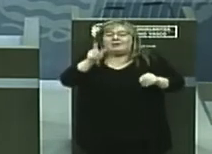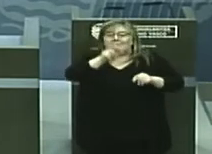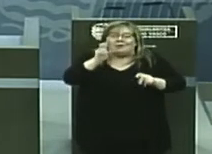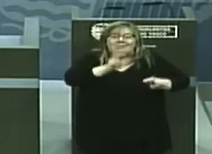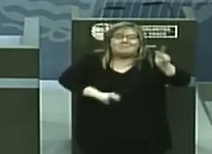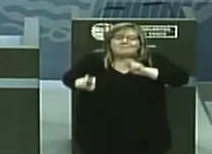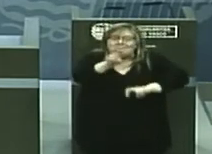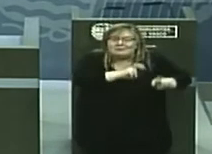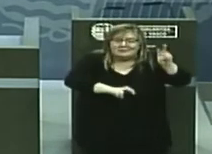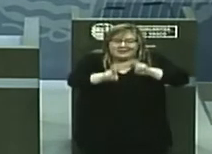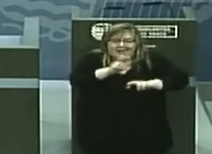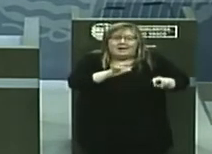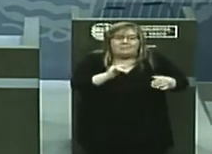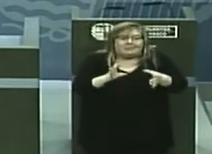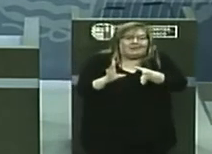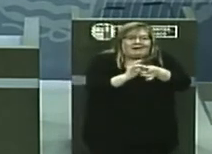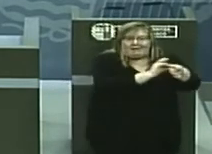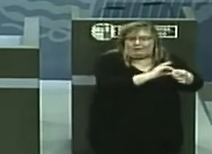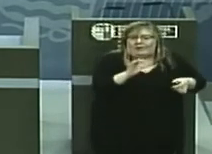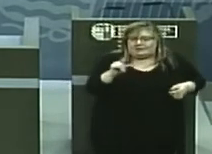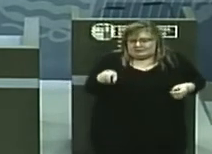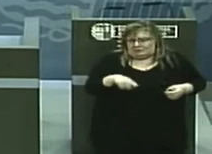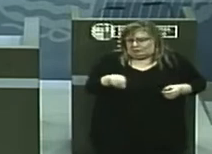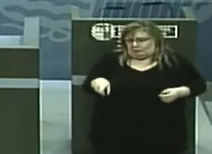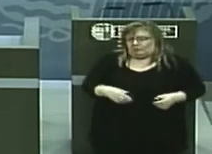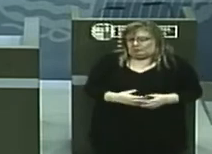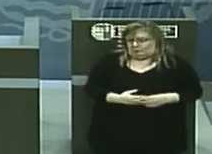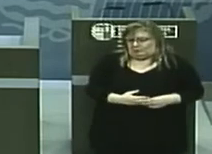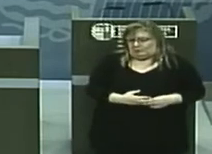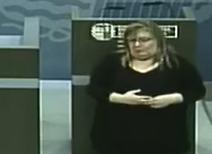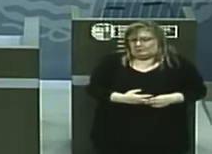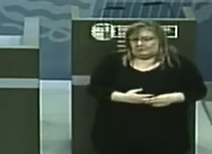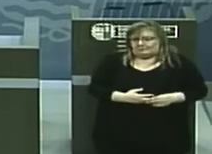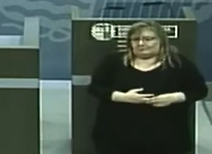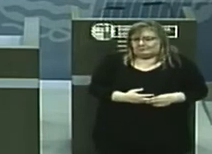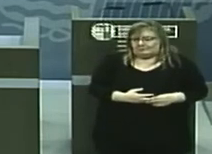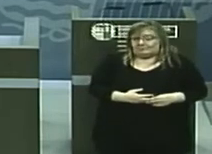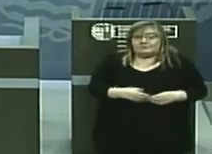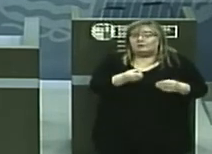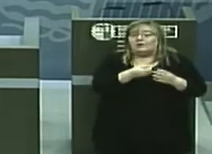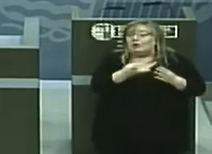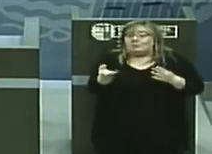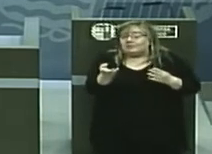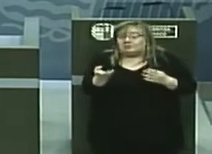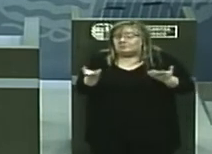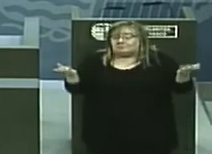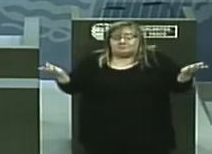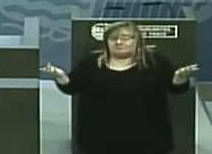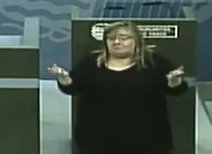si puede haber relación con ello. Lo demás, ya le digo que todos